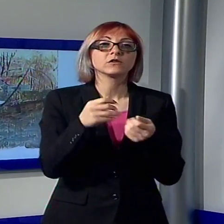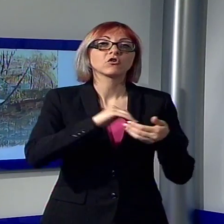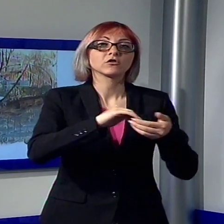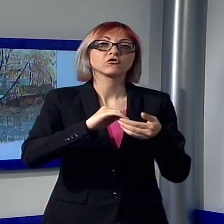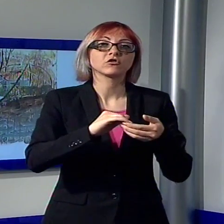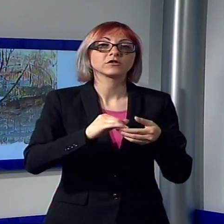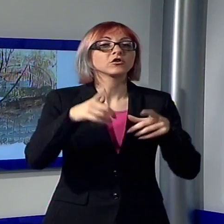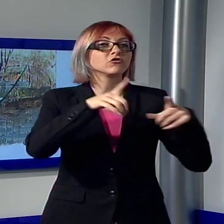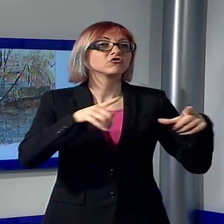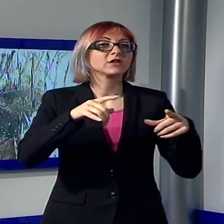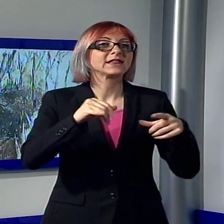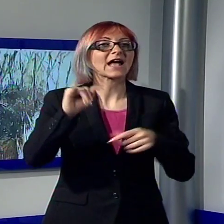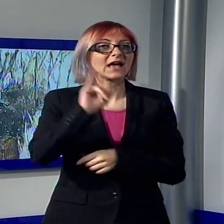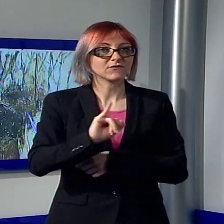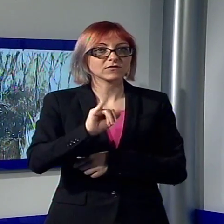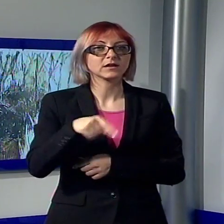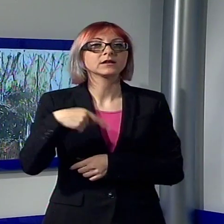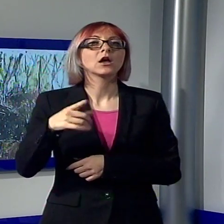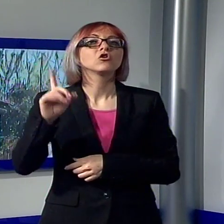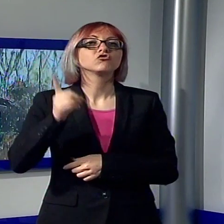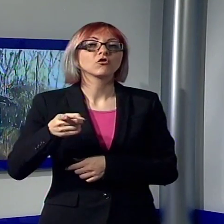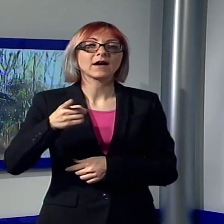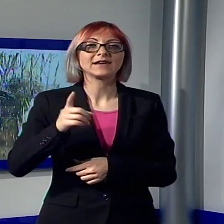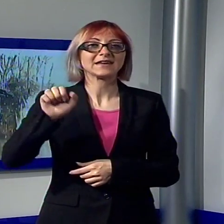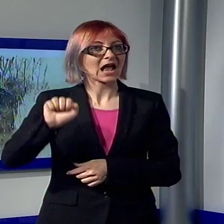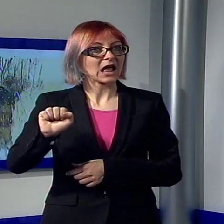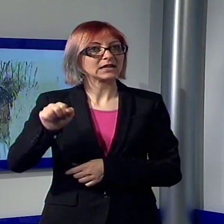e Giovanni Enrico Arrighini, coordinatore organizzativo della Scuola.